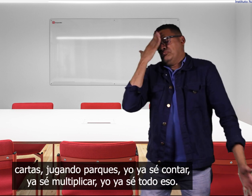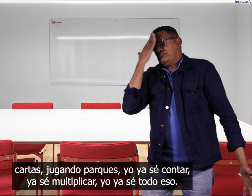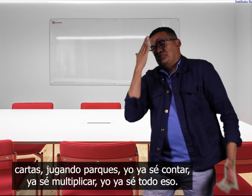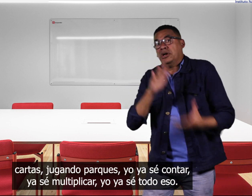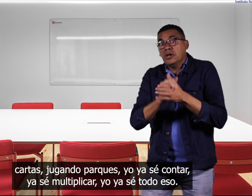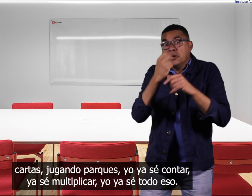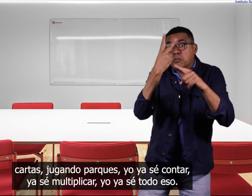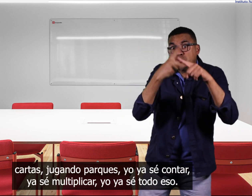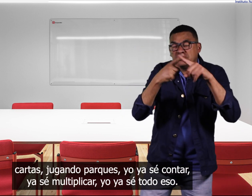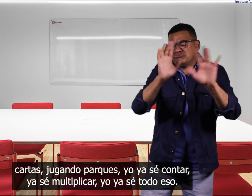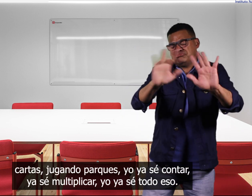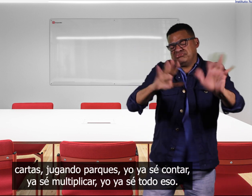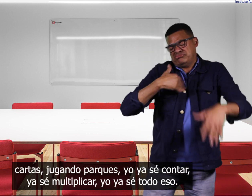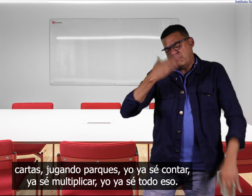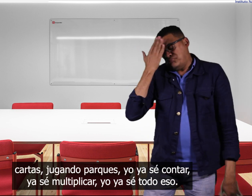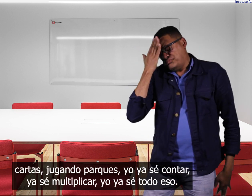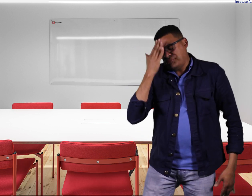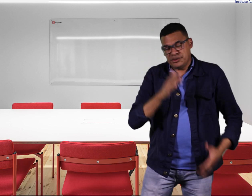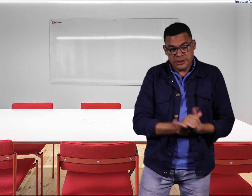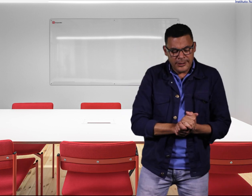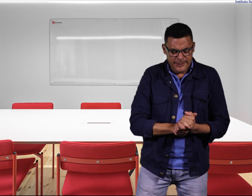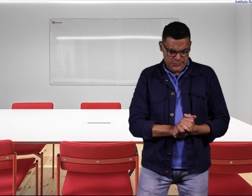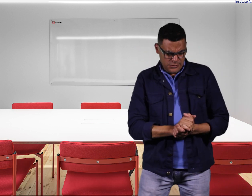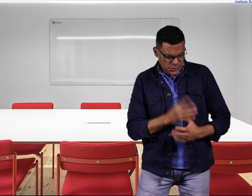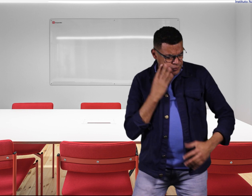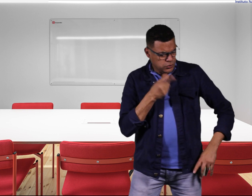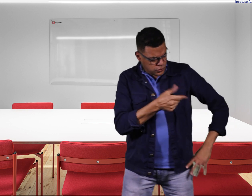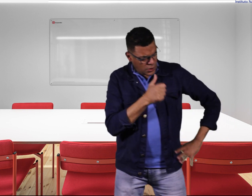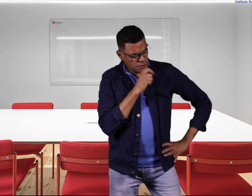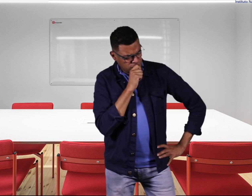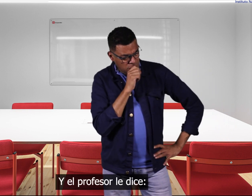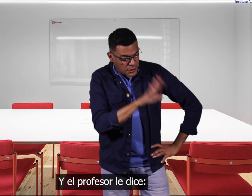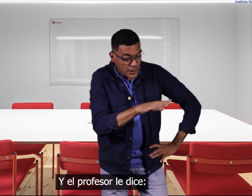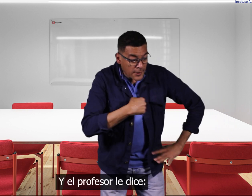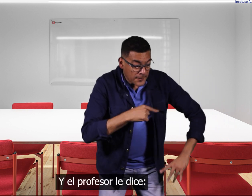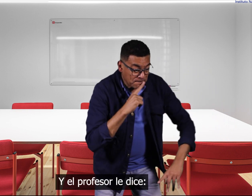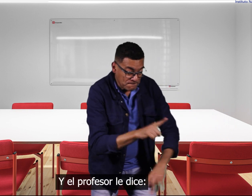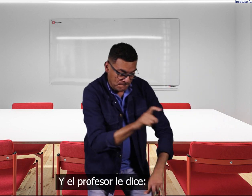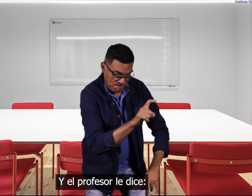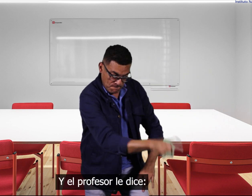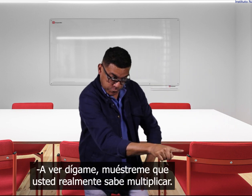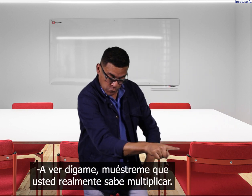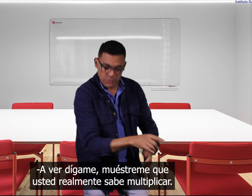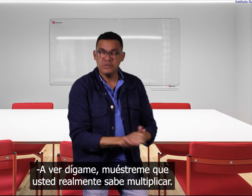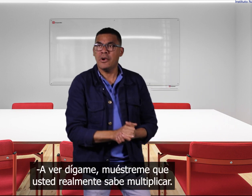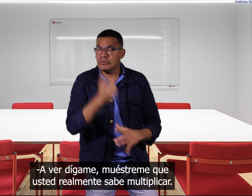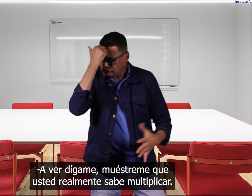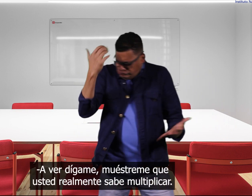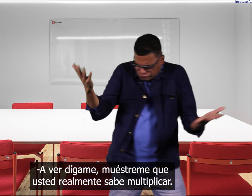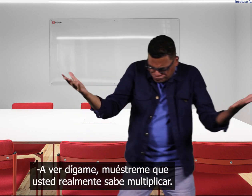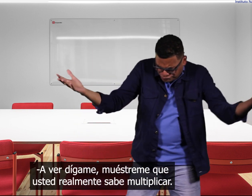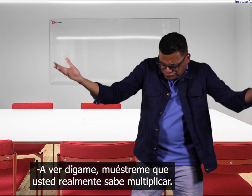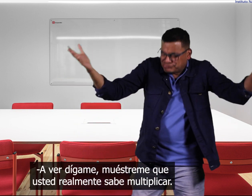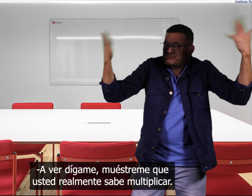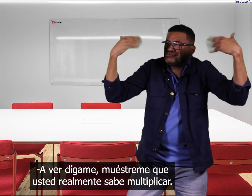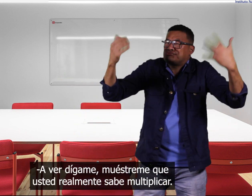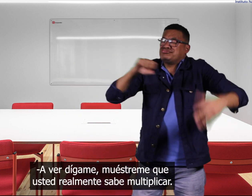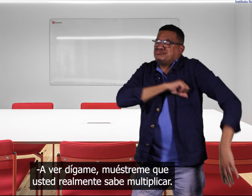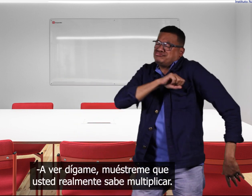contar ya sé multiplicar yo ya sé todo eso el profesor le dice bueno entonces dígame a ver muéstrame que usted realmente